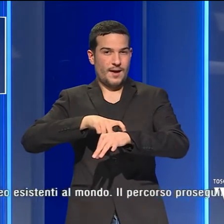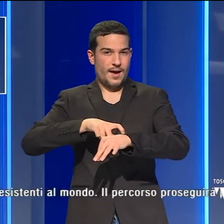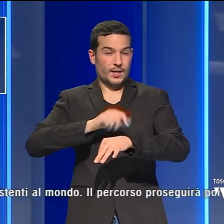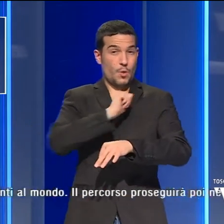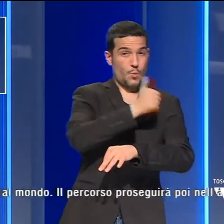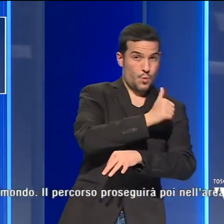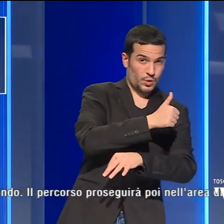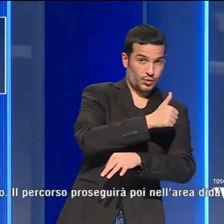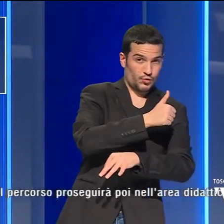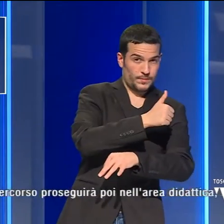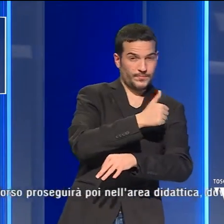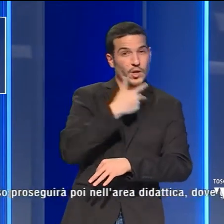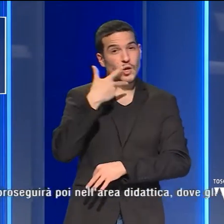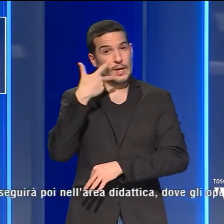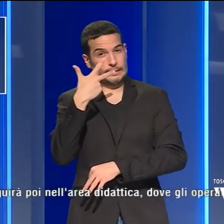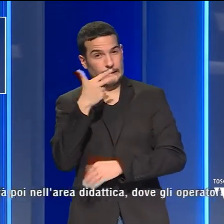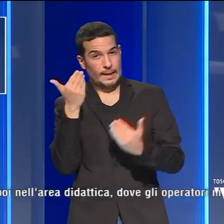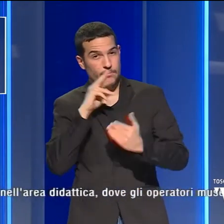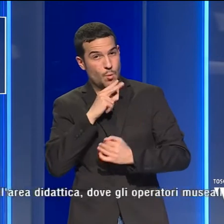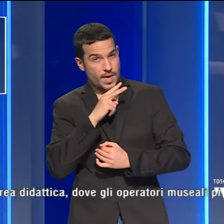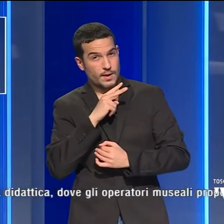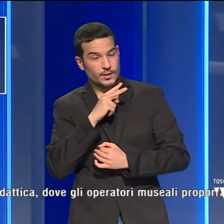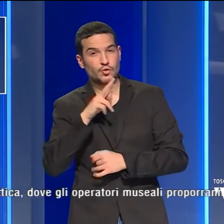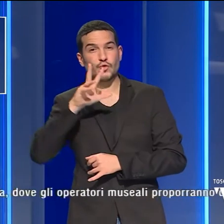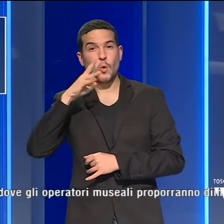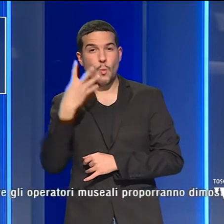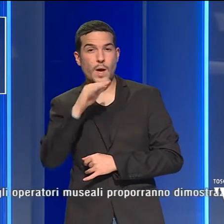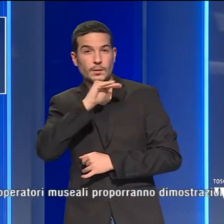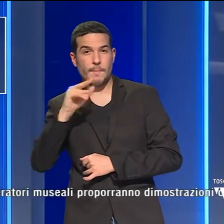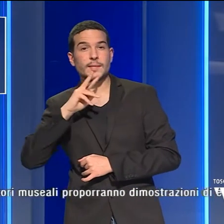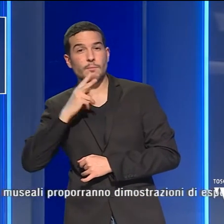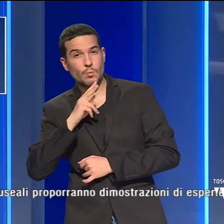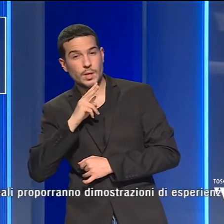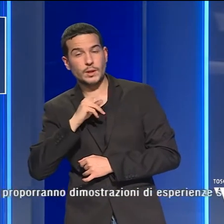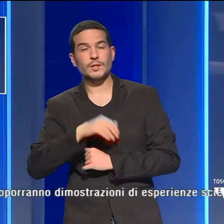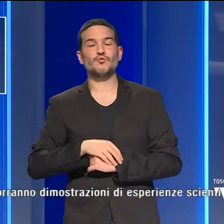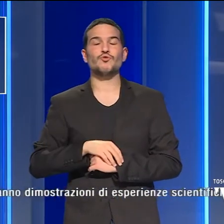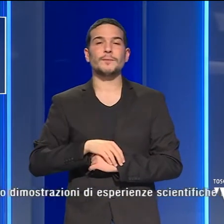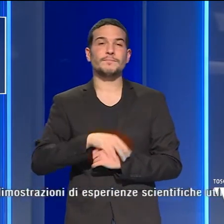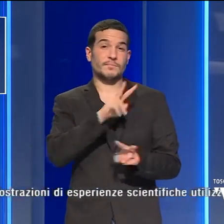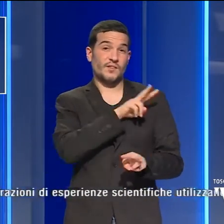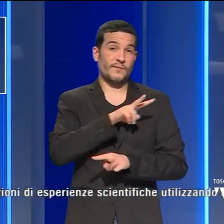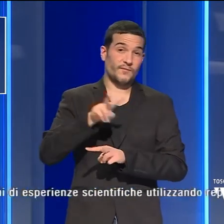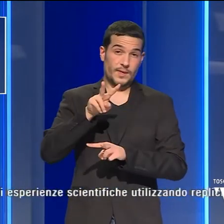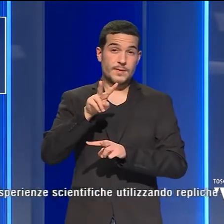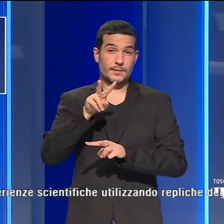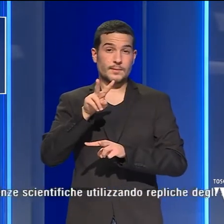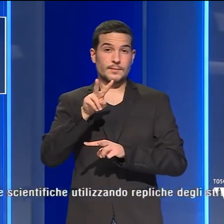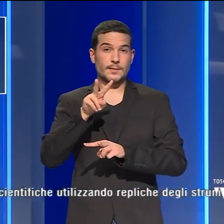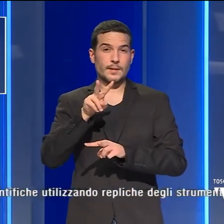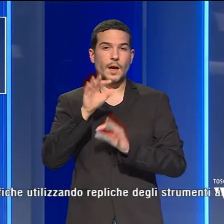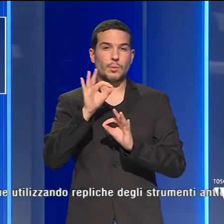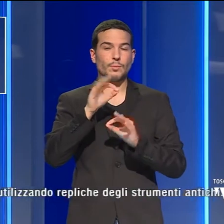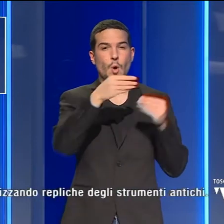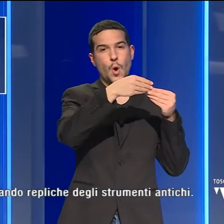11, 15 e 16 e 30. La visita, si spiega, riguarderà la collezione